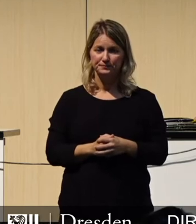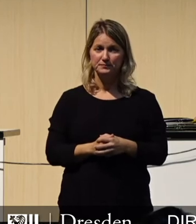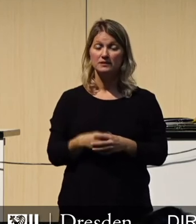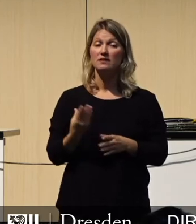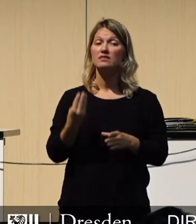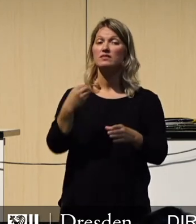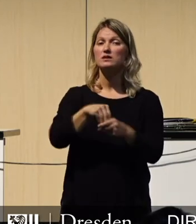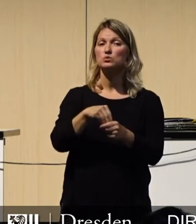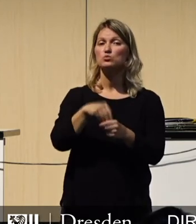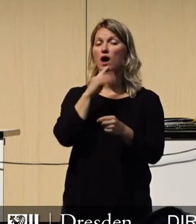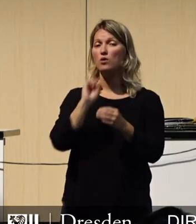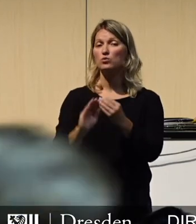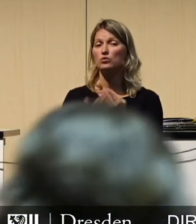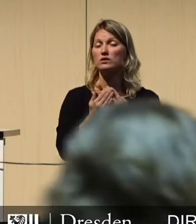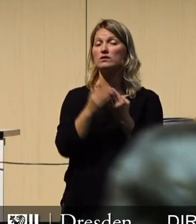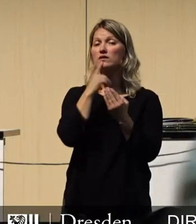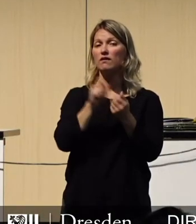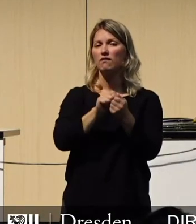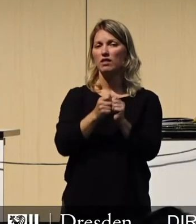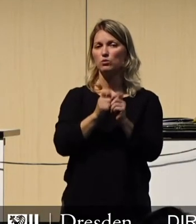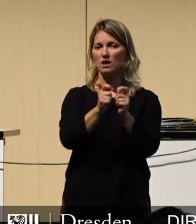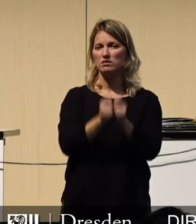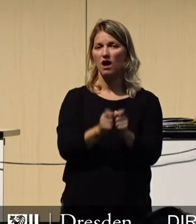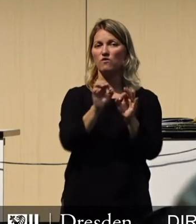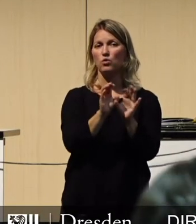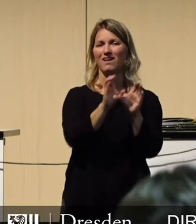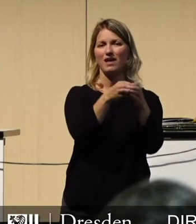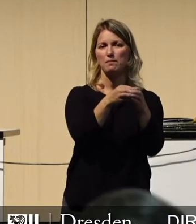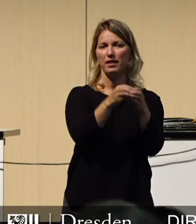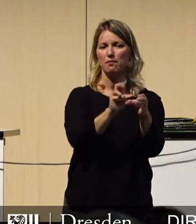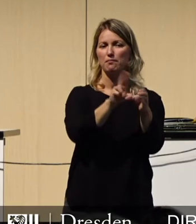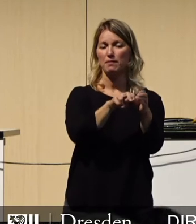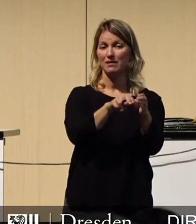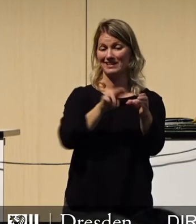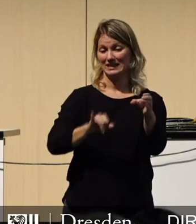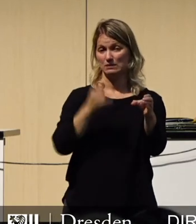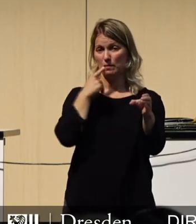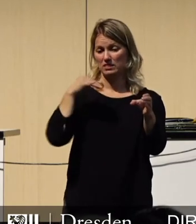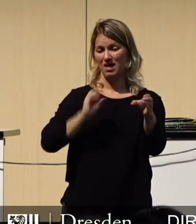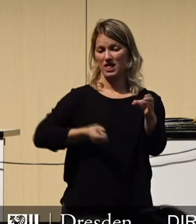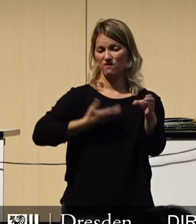Änderungsantrag mit in den Gremienlauf, der den bestehenden Entwurf aktualisiert.